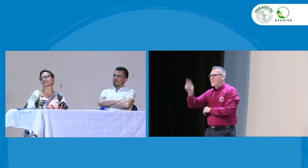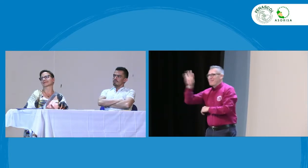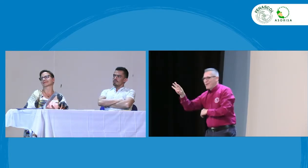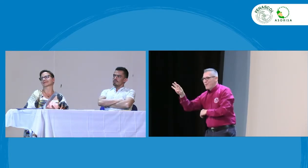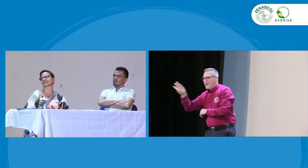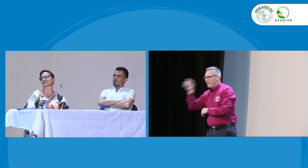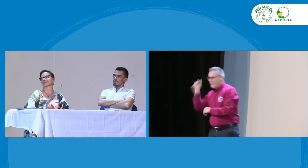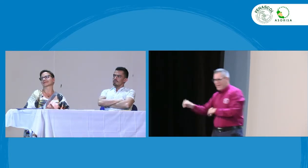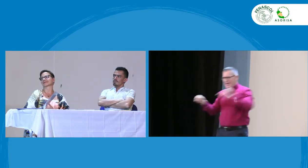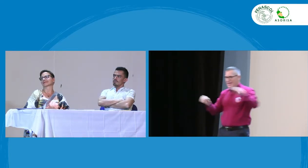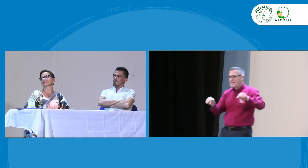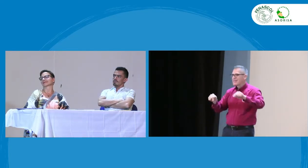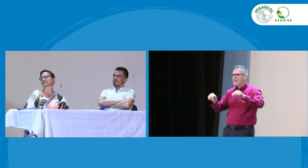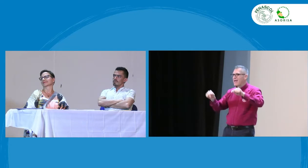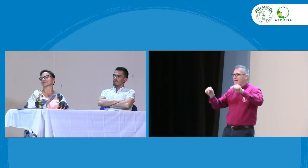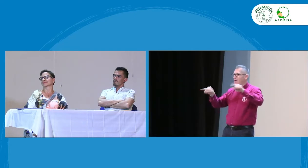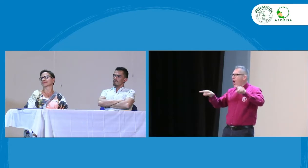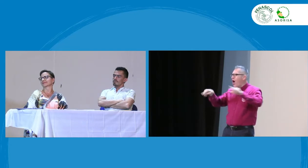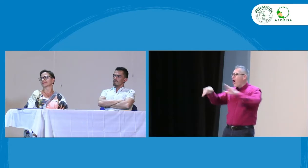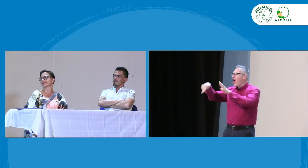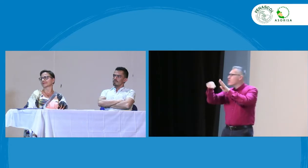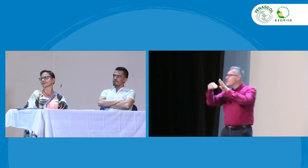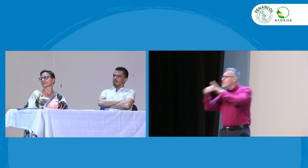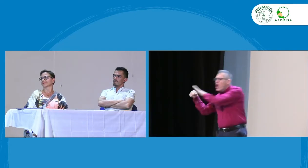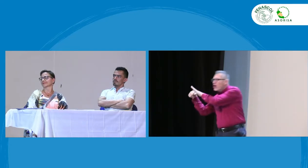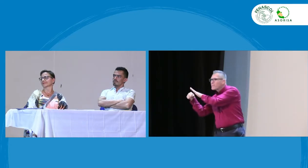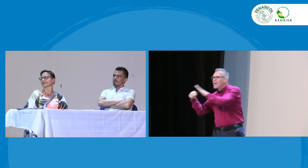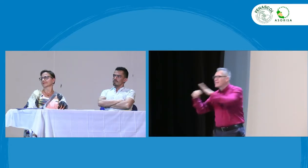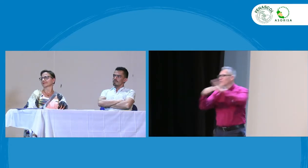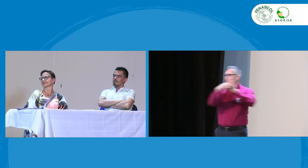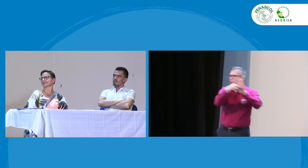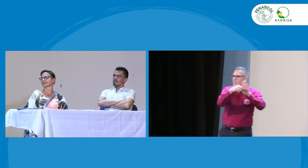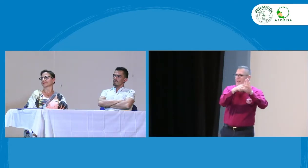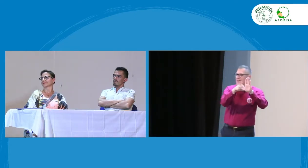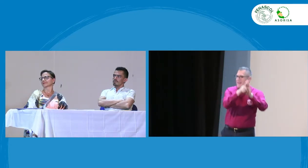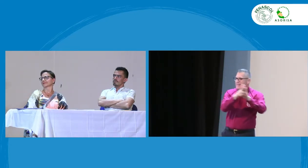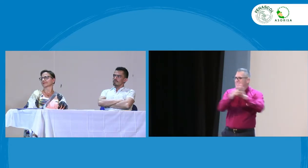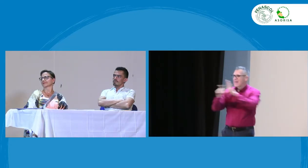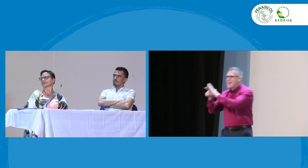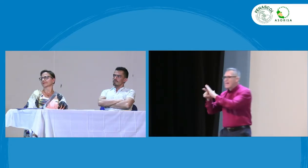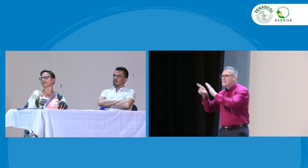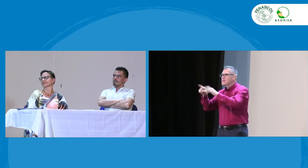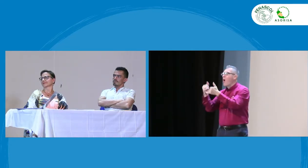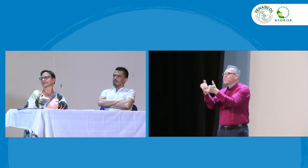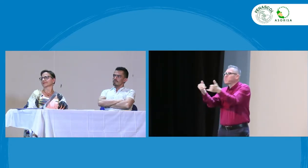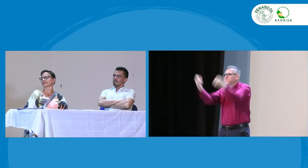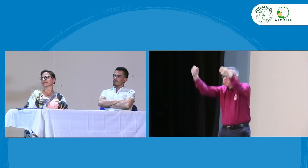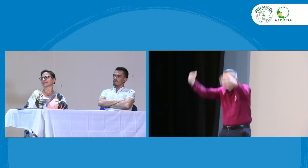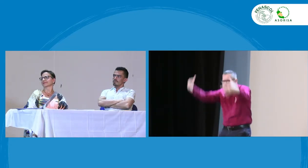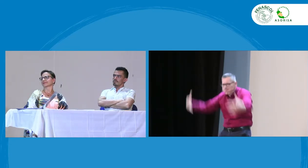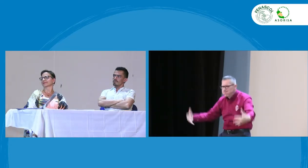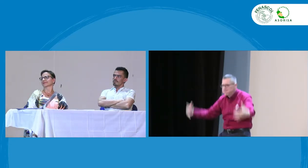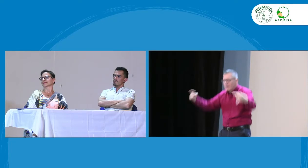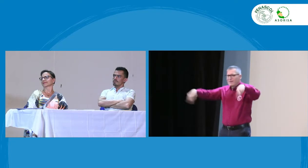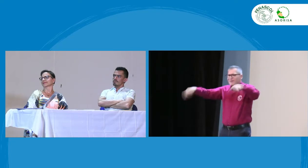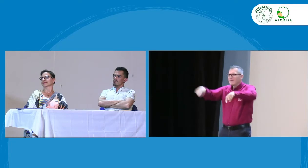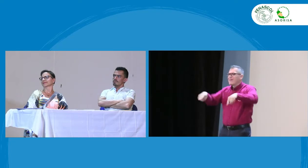la Convención de los Derechos de las Personas con Discapacidad y su artículo número 24, y son normativas que hay.